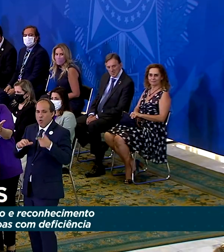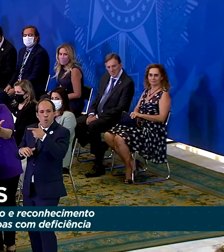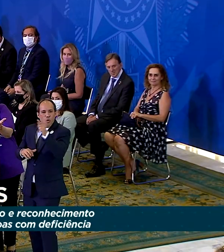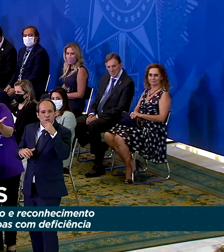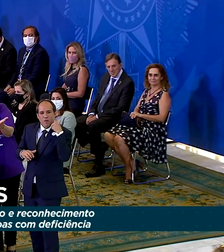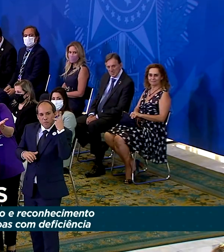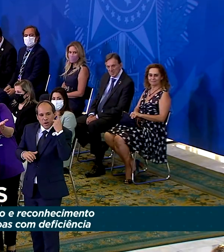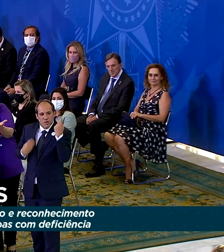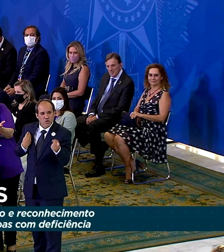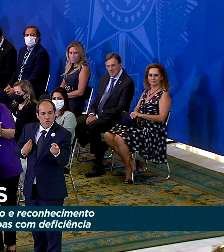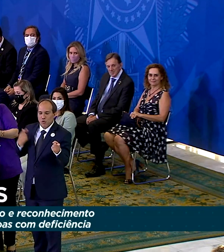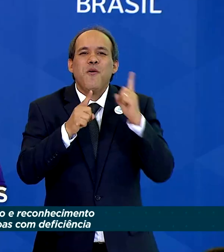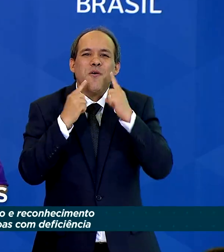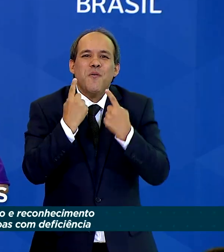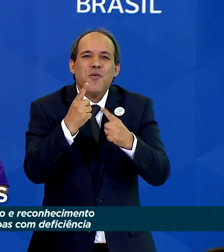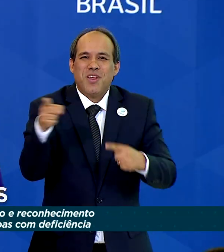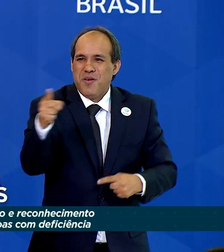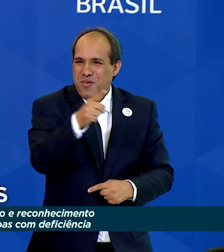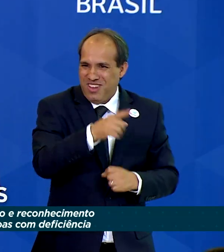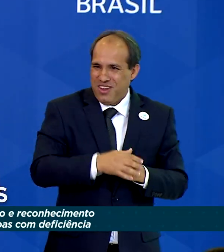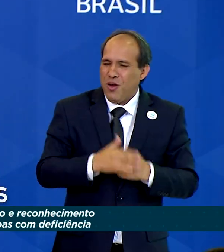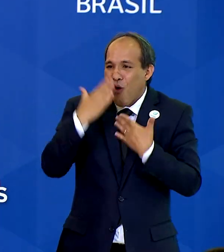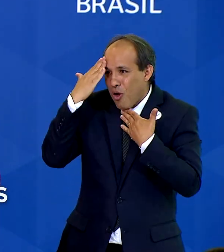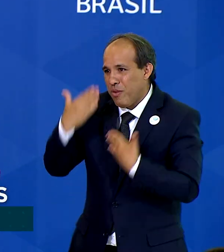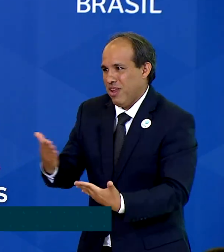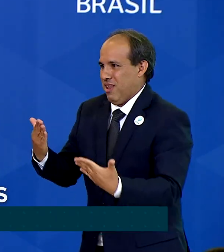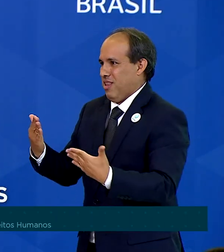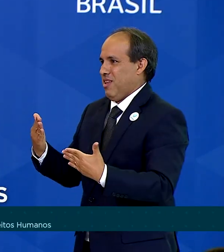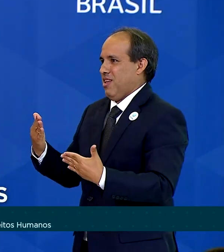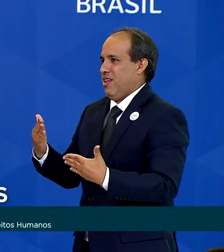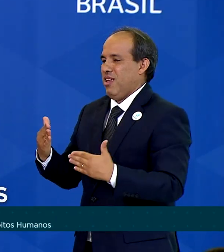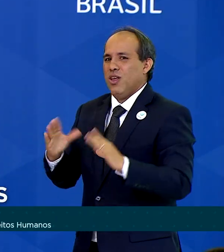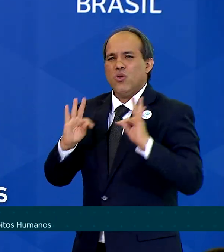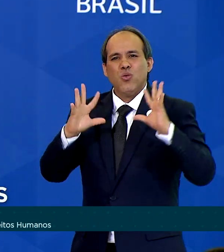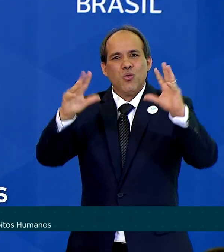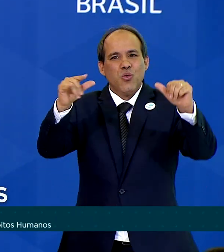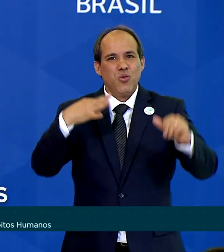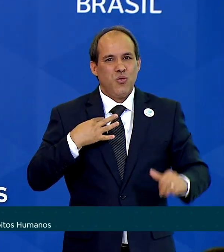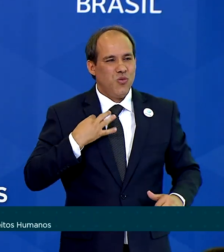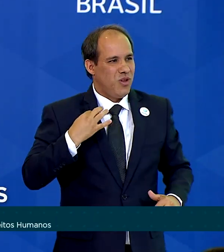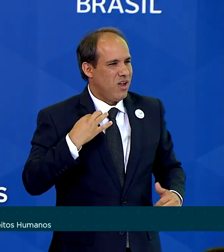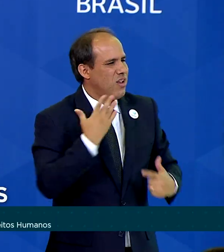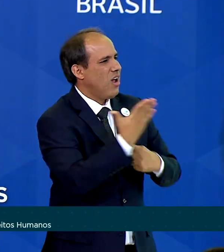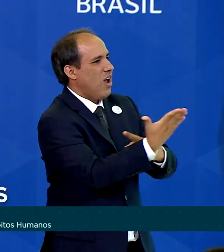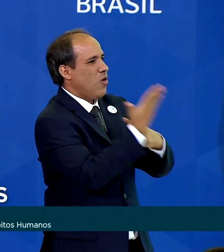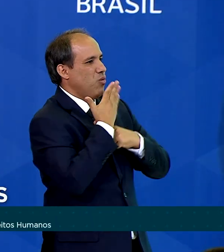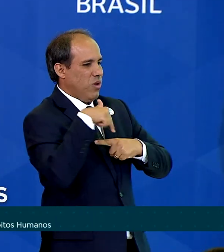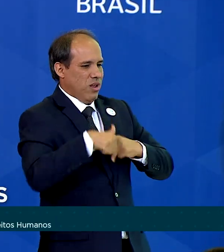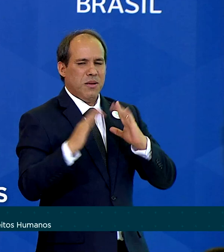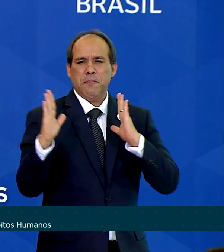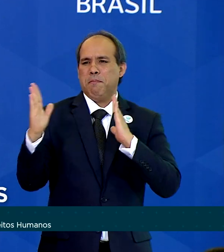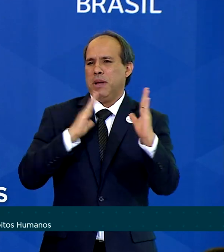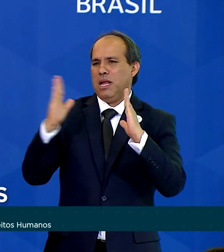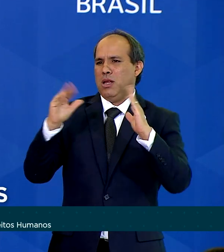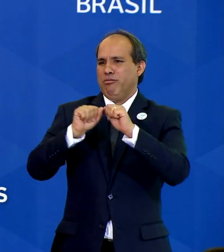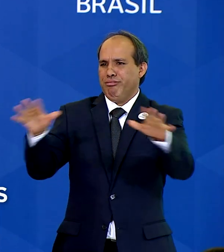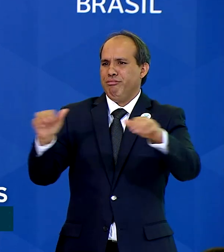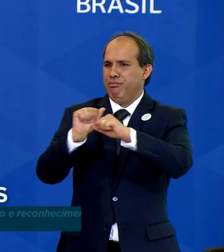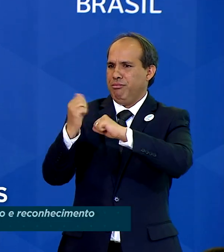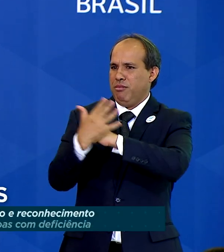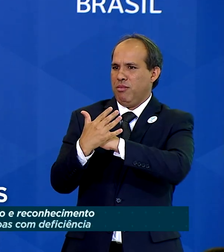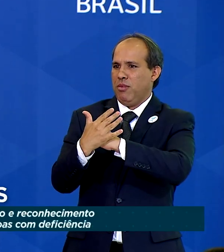durante este período de pandemia. Obrigada a todos os voluntários que nos ajudaram nesse período de pandemia